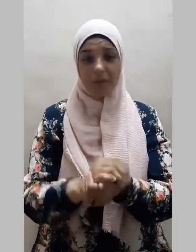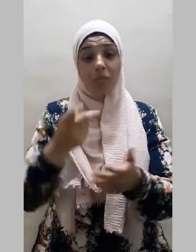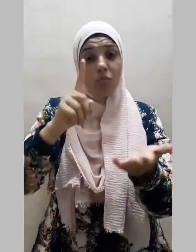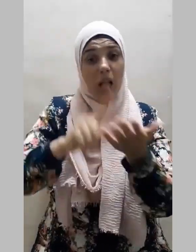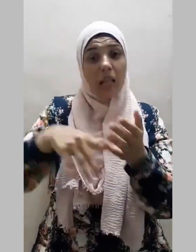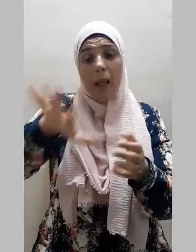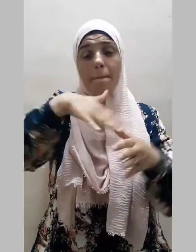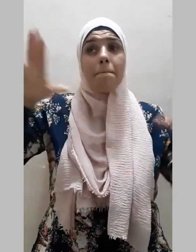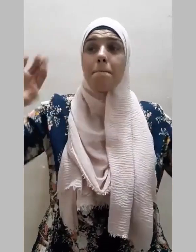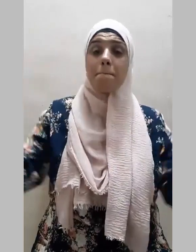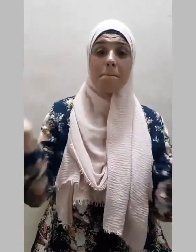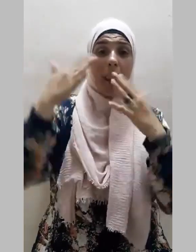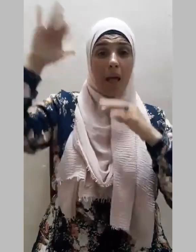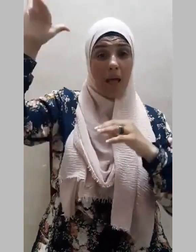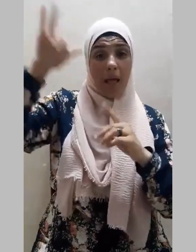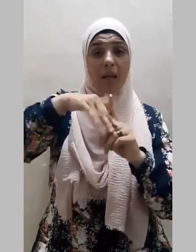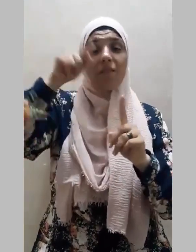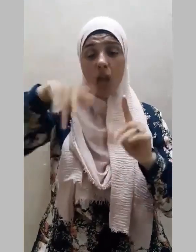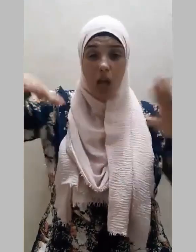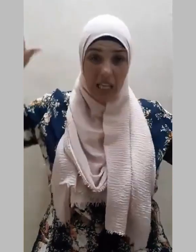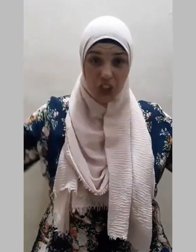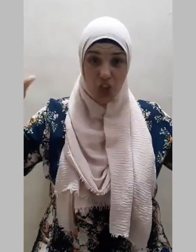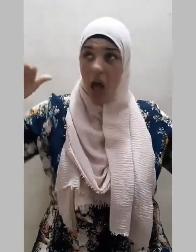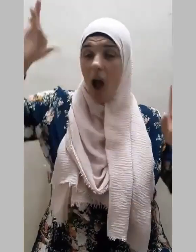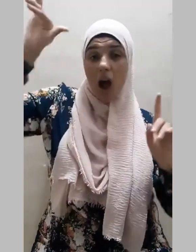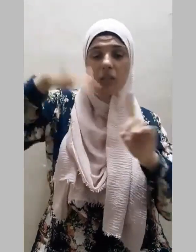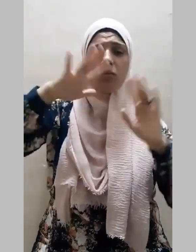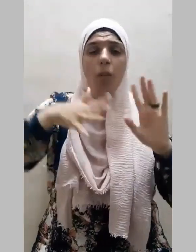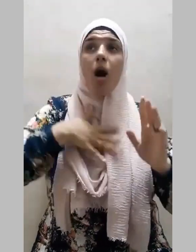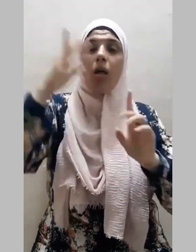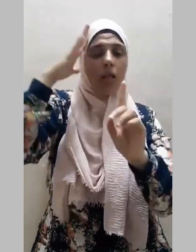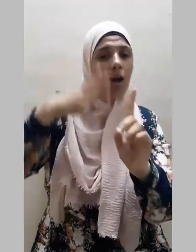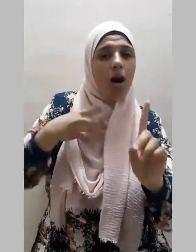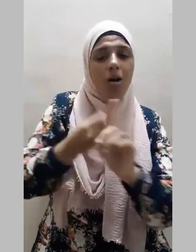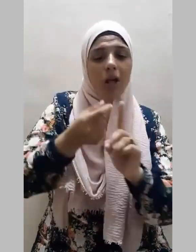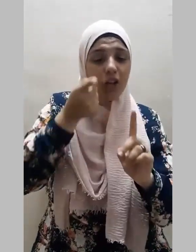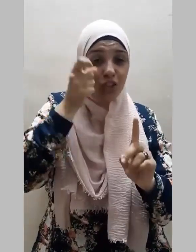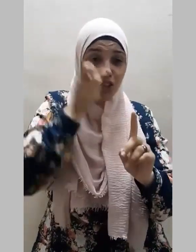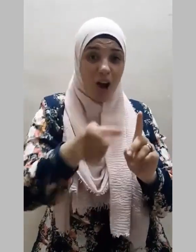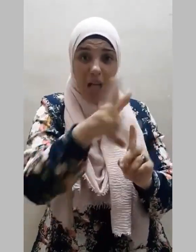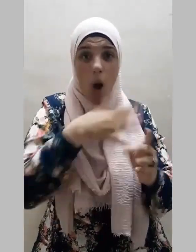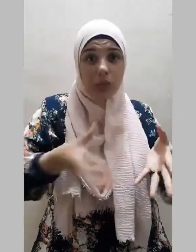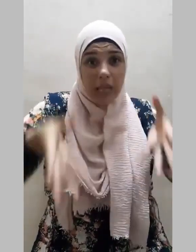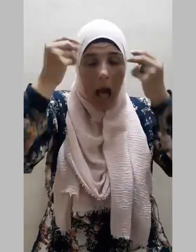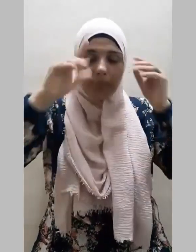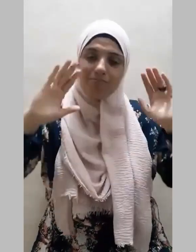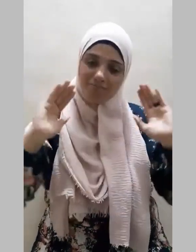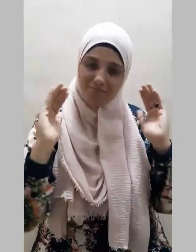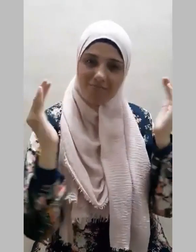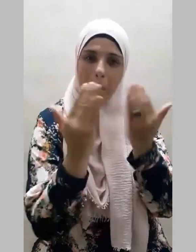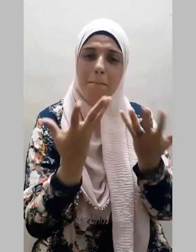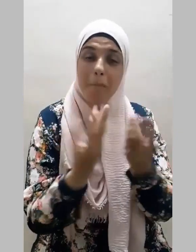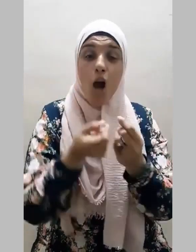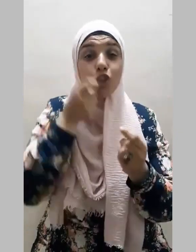الملائكة لطبع أجلحتها رضا لطالب العلم وإن العالم لا